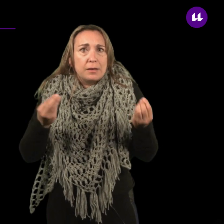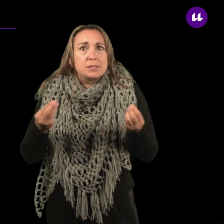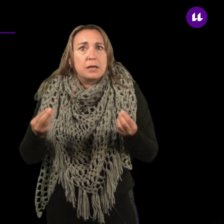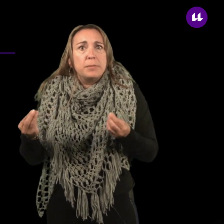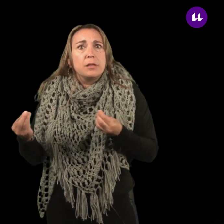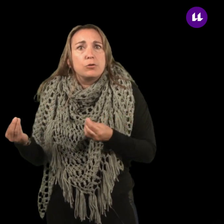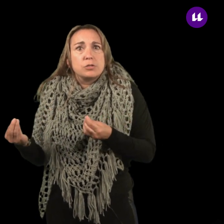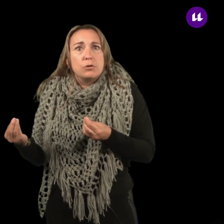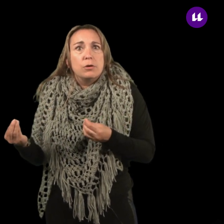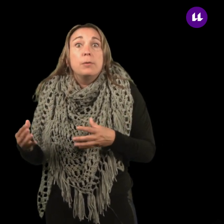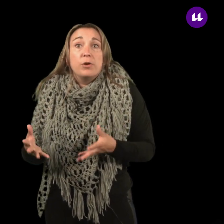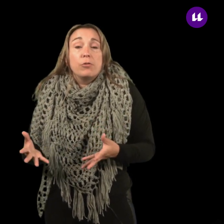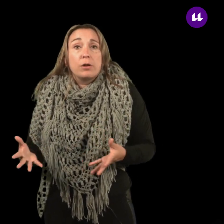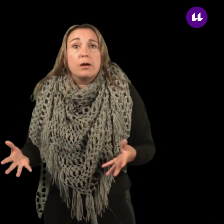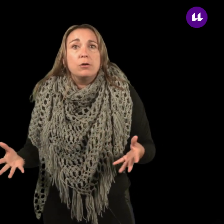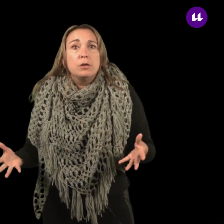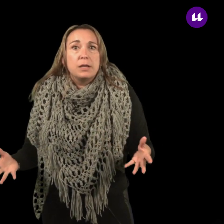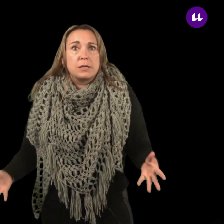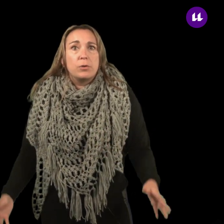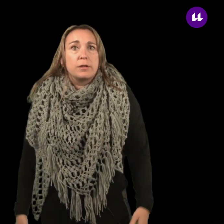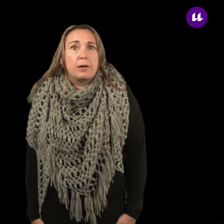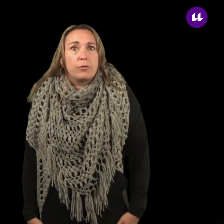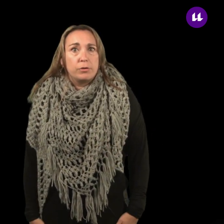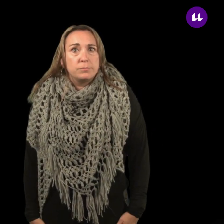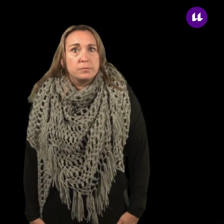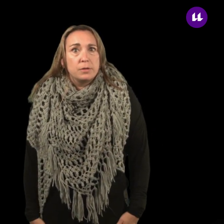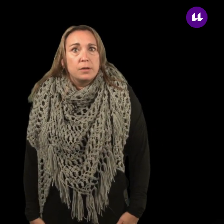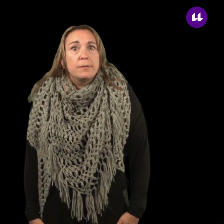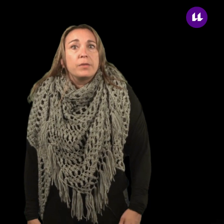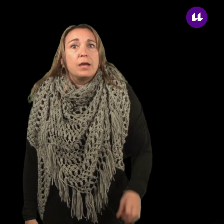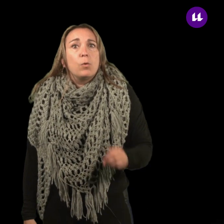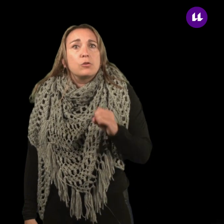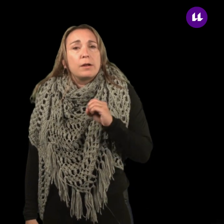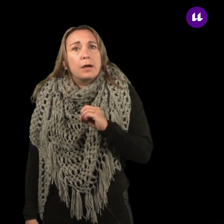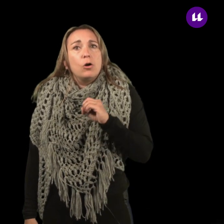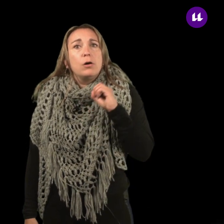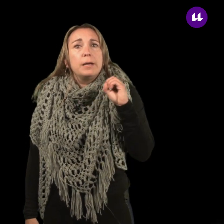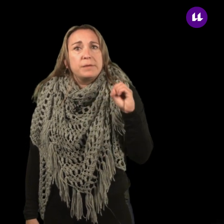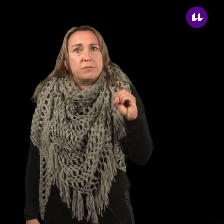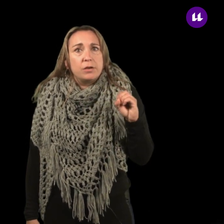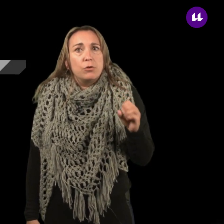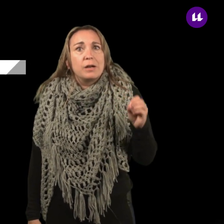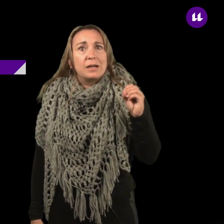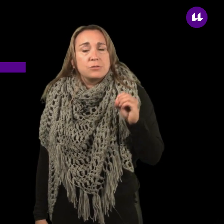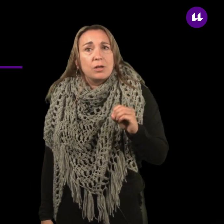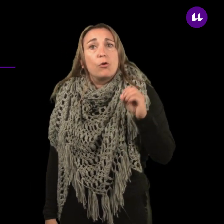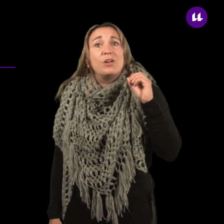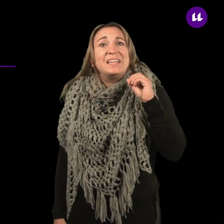alcanzar límites tóxicos, poniendo en riesgo la salud del trabajador. En cuanto al riesgo específico relacionado con el